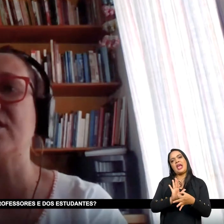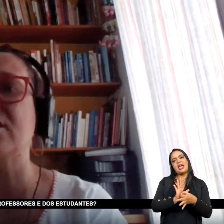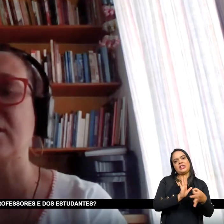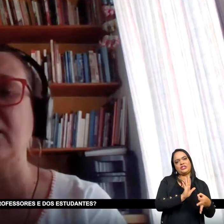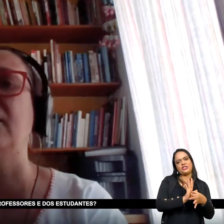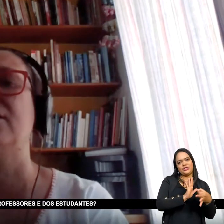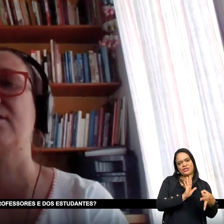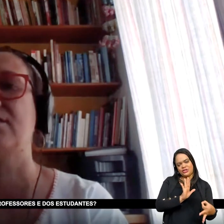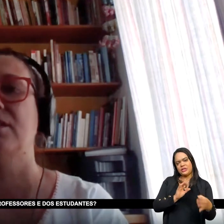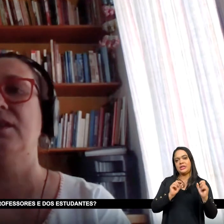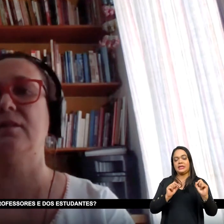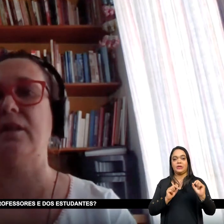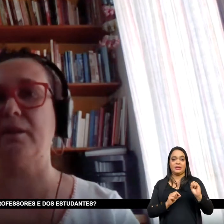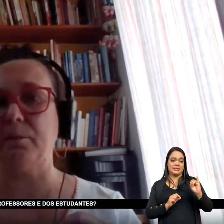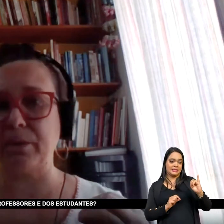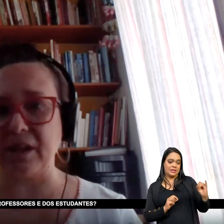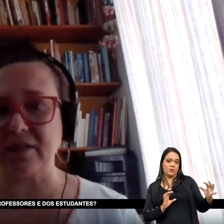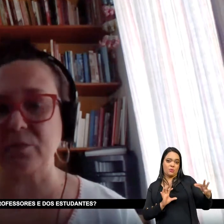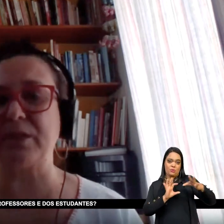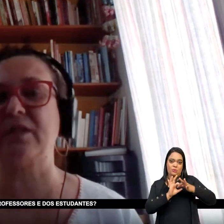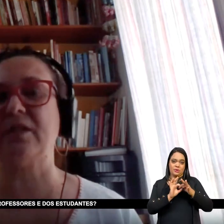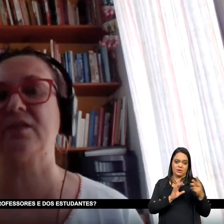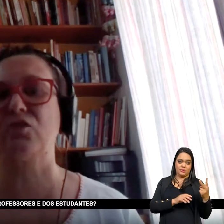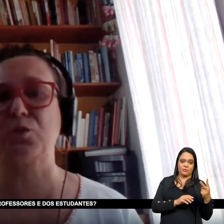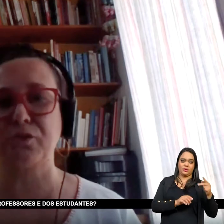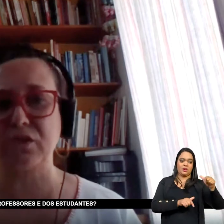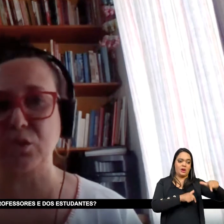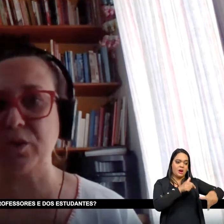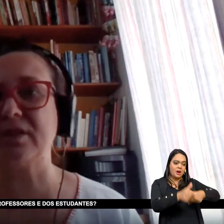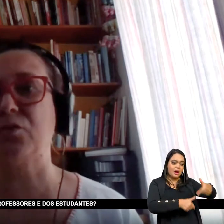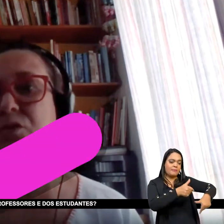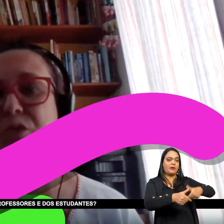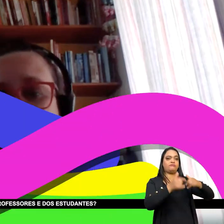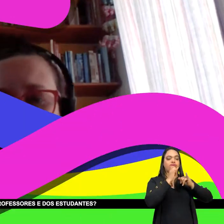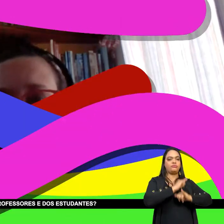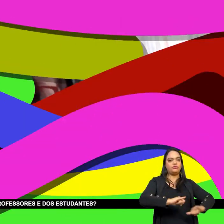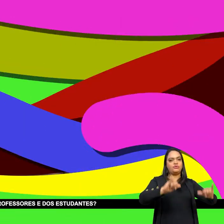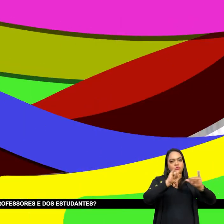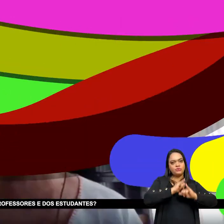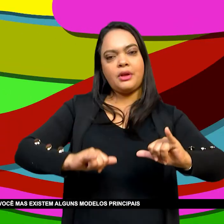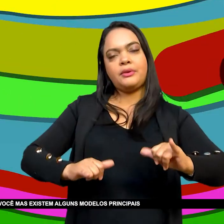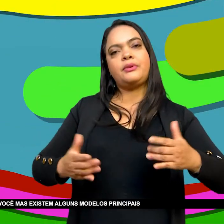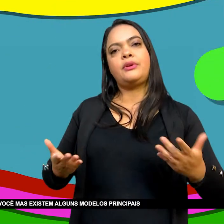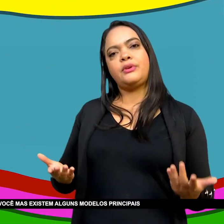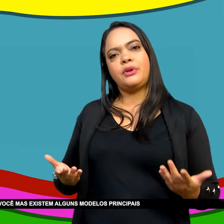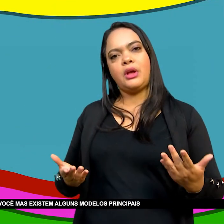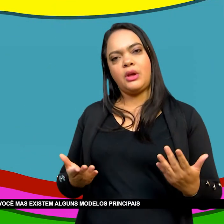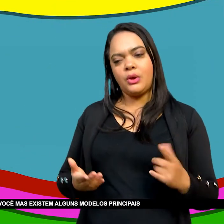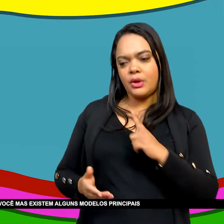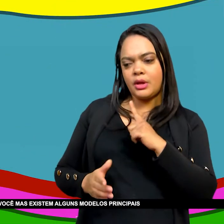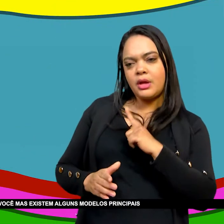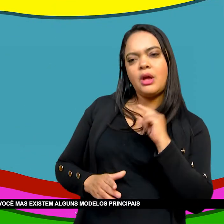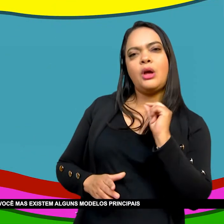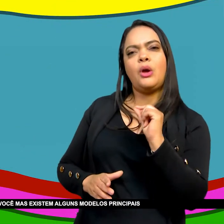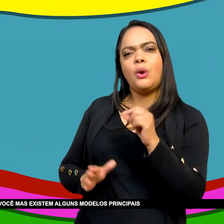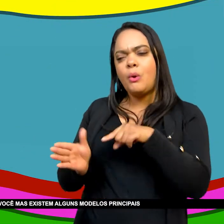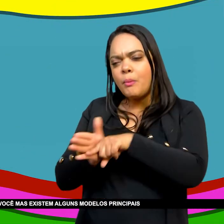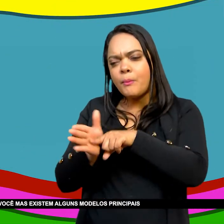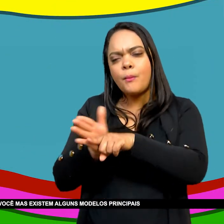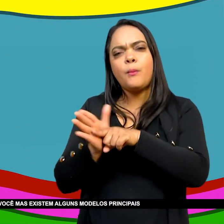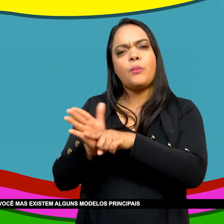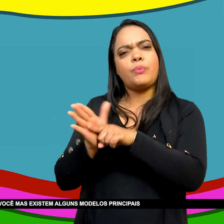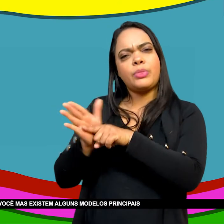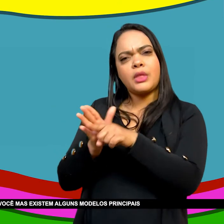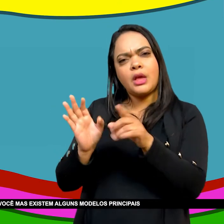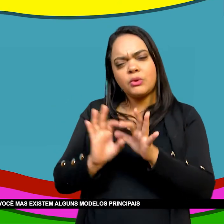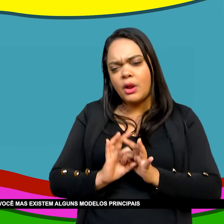nessas nossas trilhas Para essas pesquisas dos professores e dos estudantes Eu acho que, de modo geral, não é